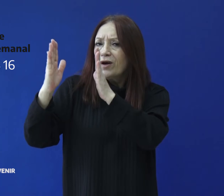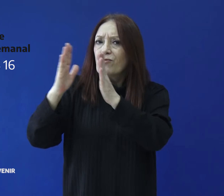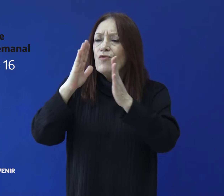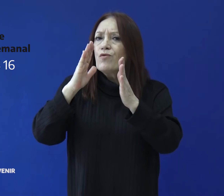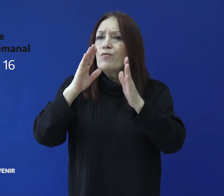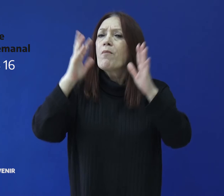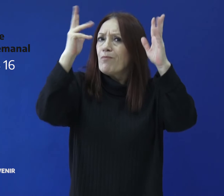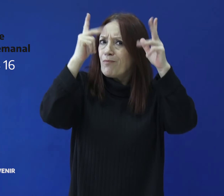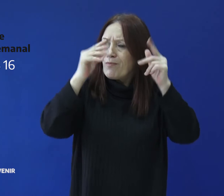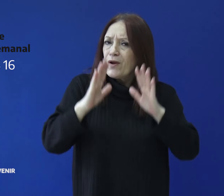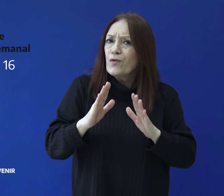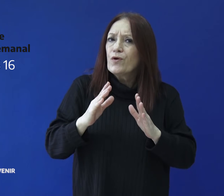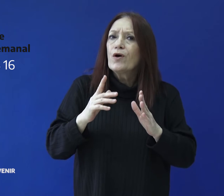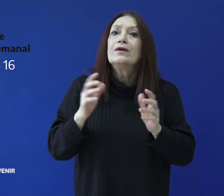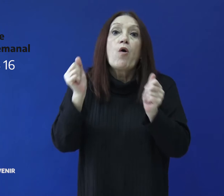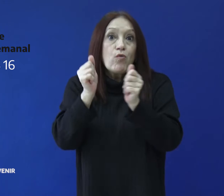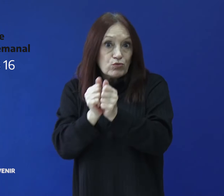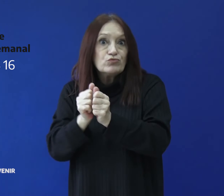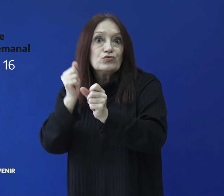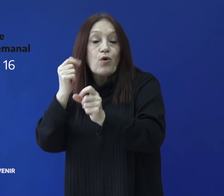organizacional con el sistema municipal.